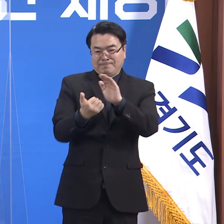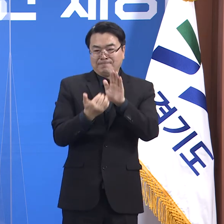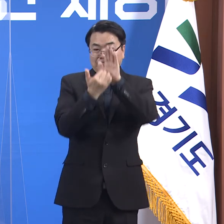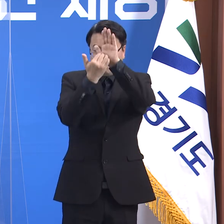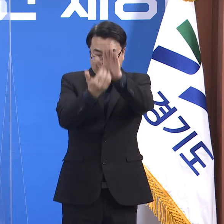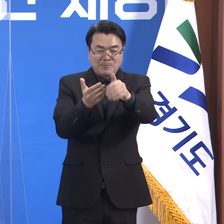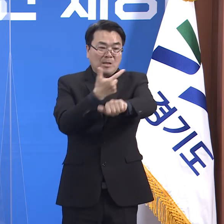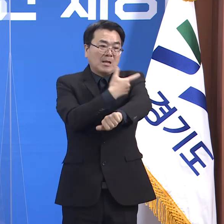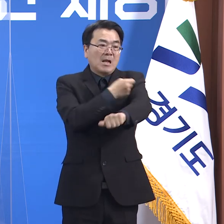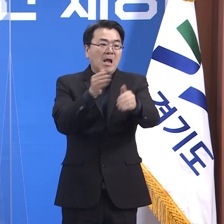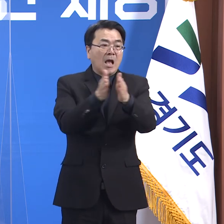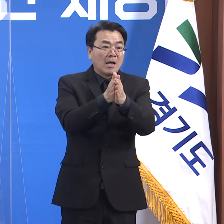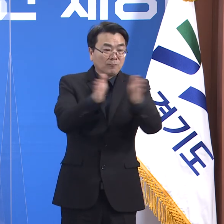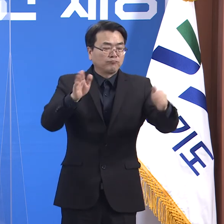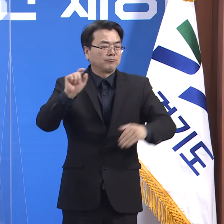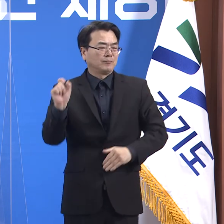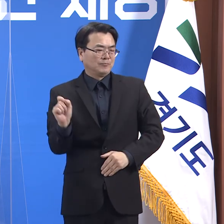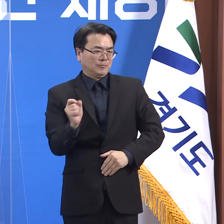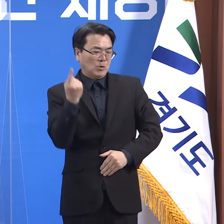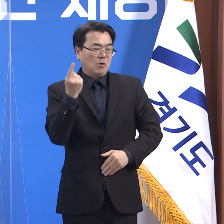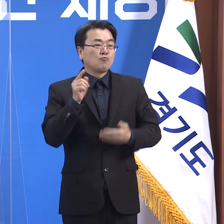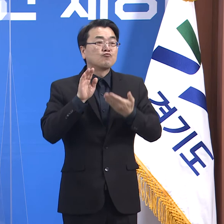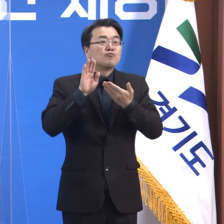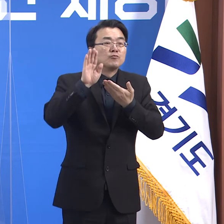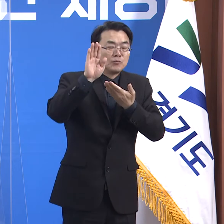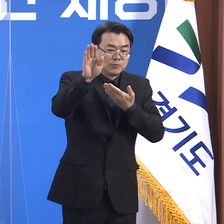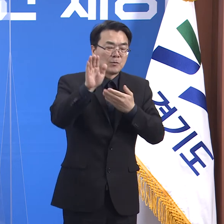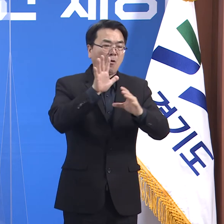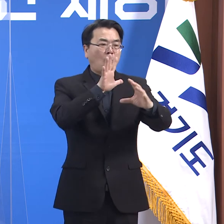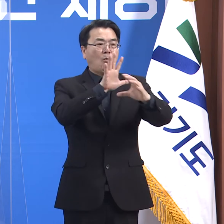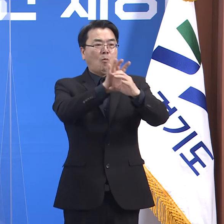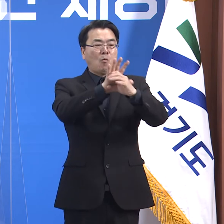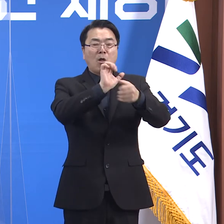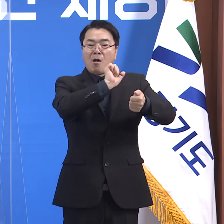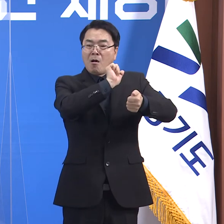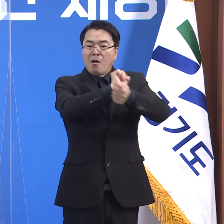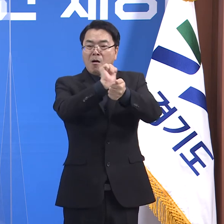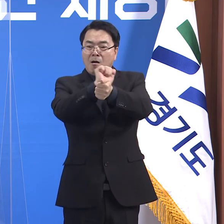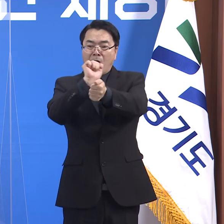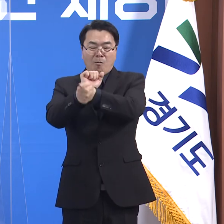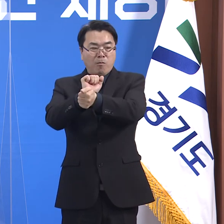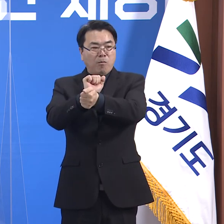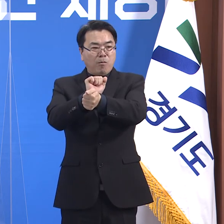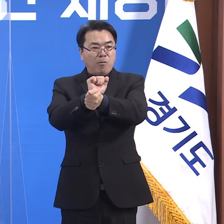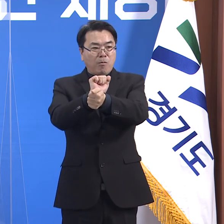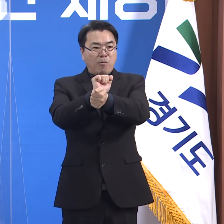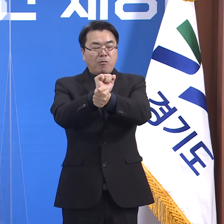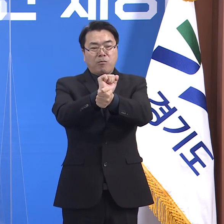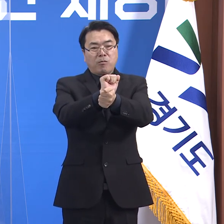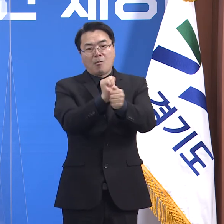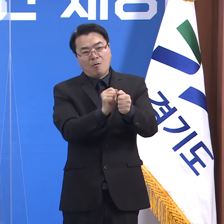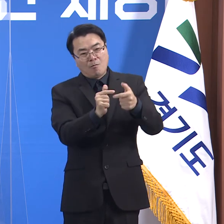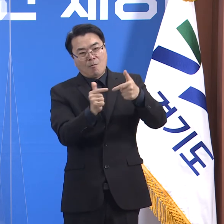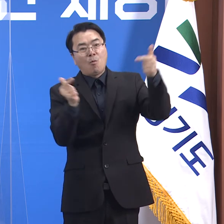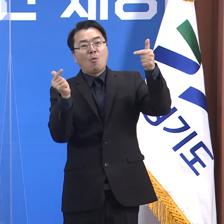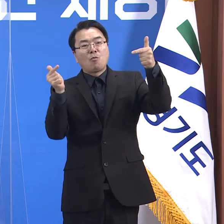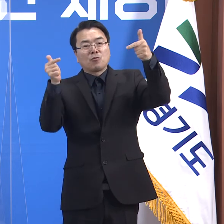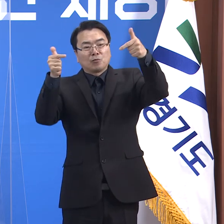시작되고 접종률이 올라가면서 코로나19 감염 발생이 보다 안정적으로 통제되고 있습니다.